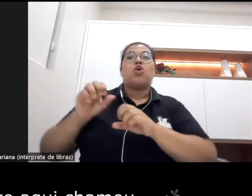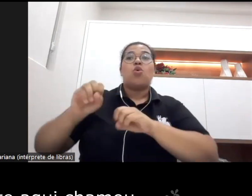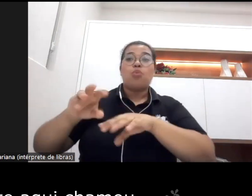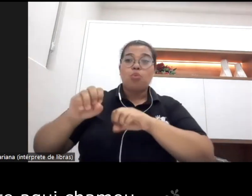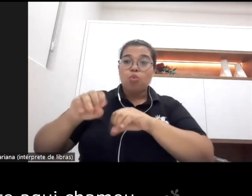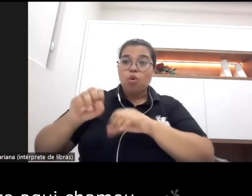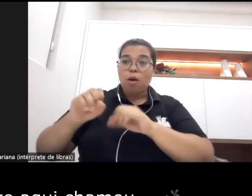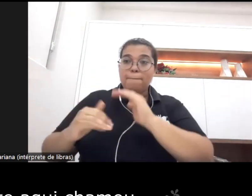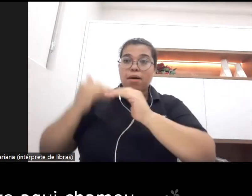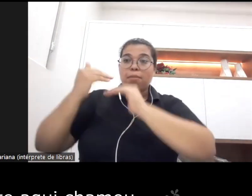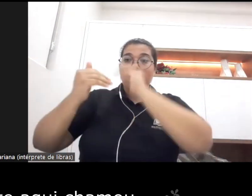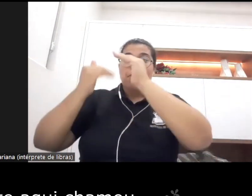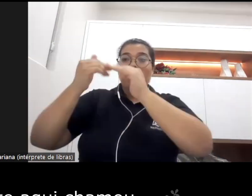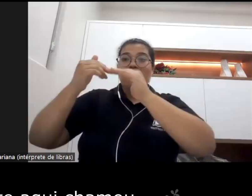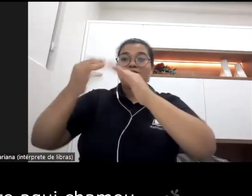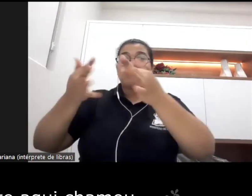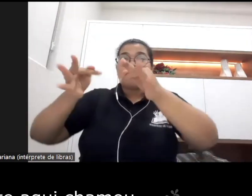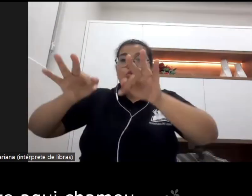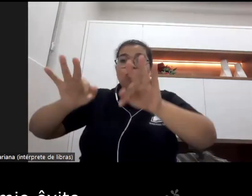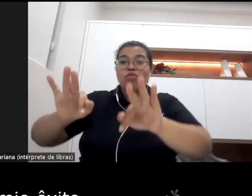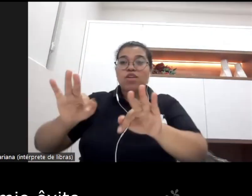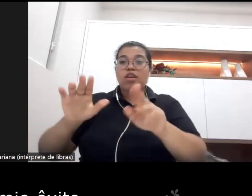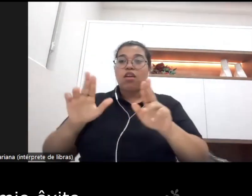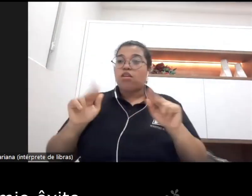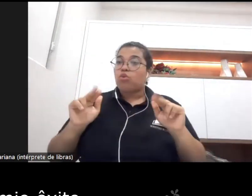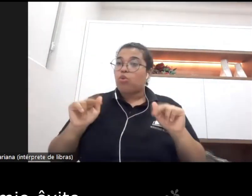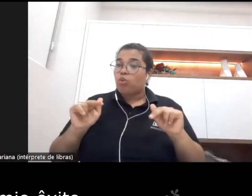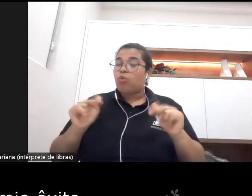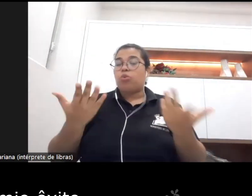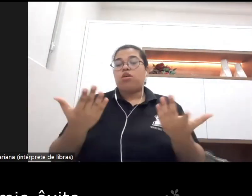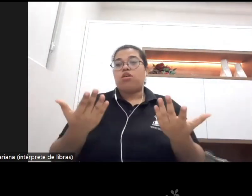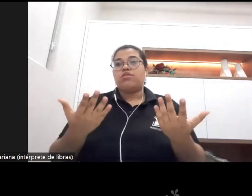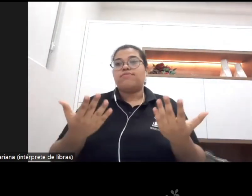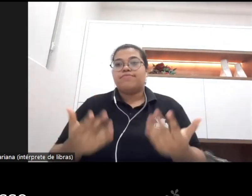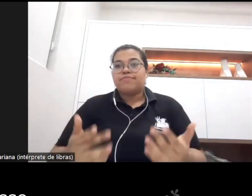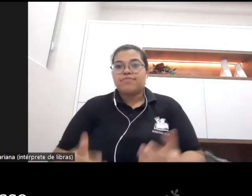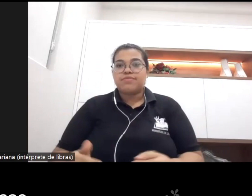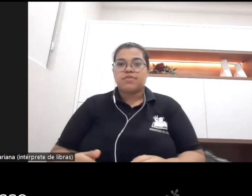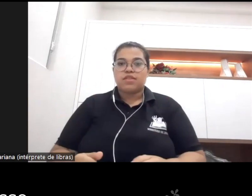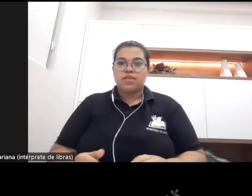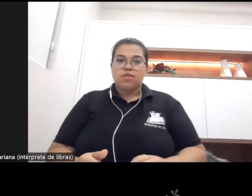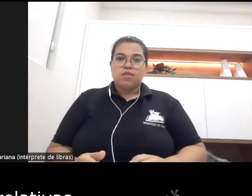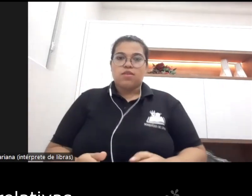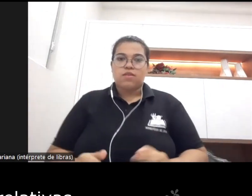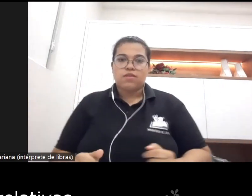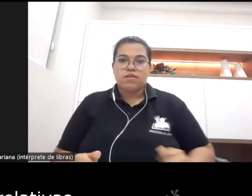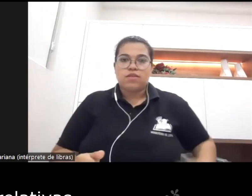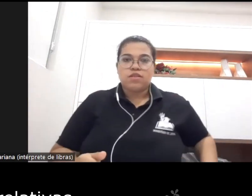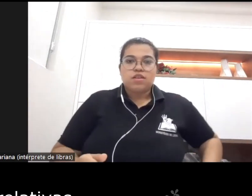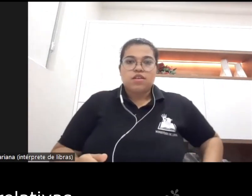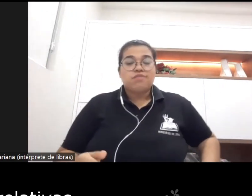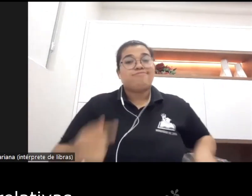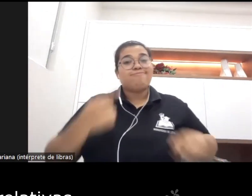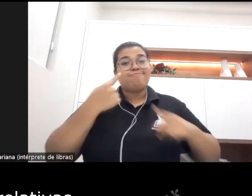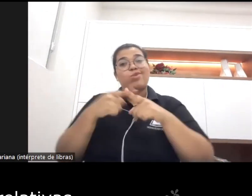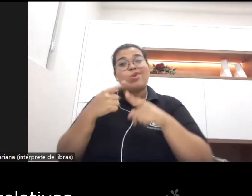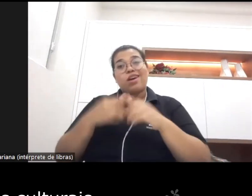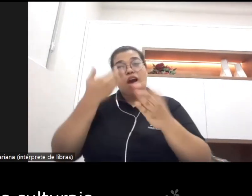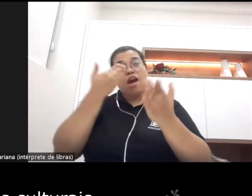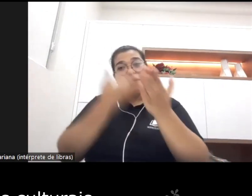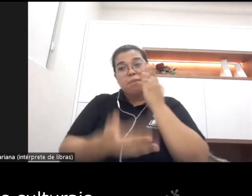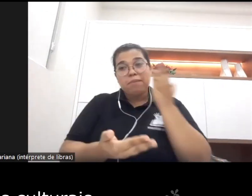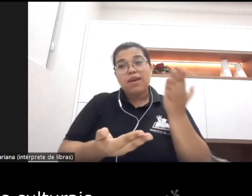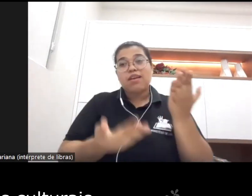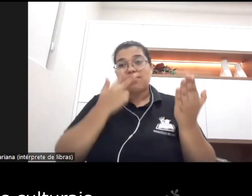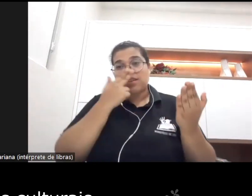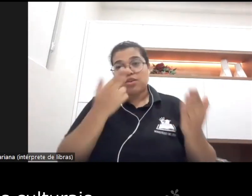aquilo que a gente aqui chamou desse binômio êxito fracasso questões relativas